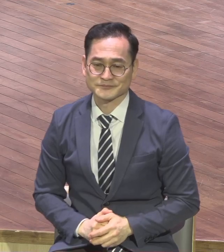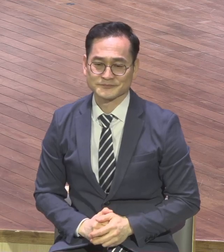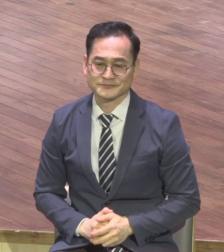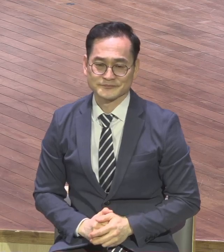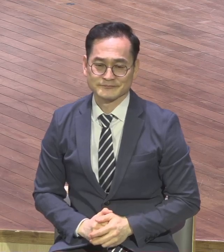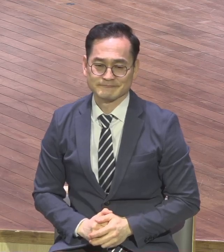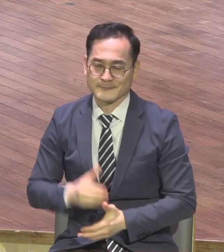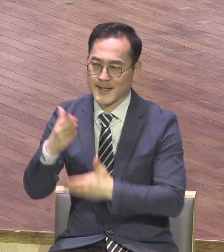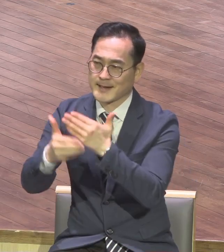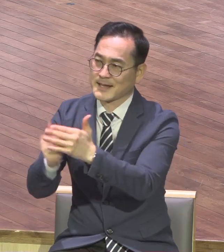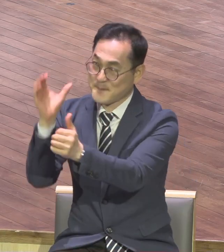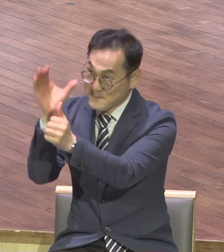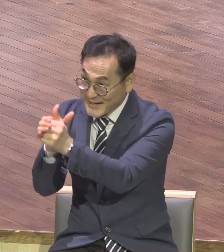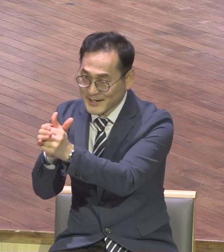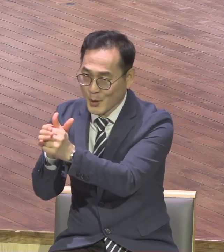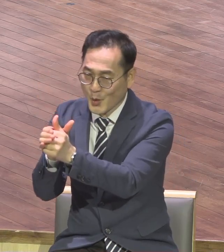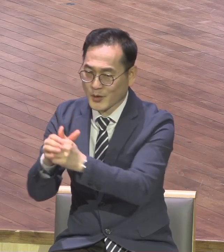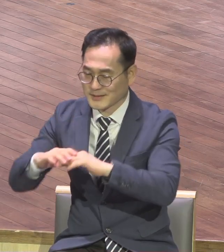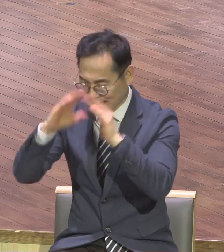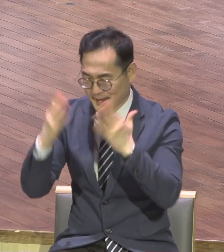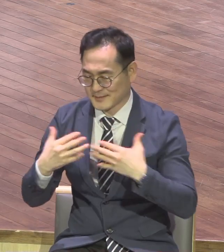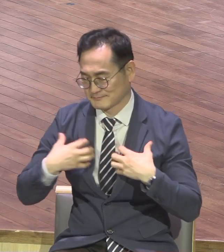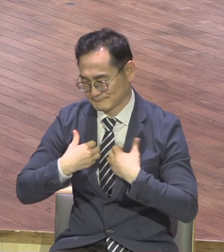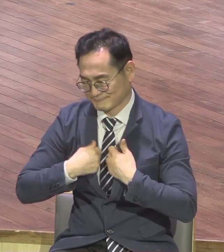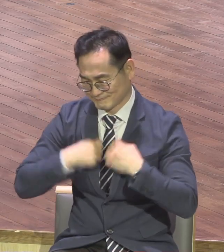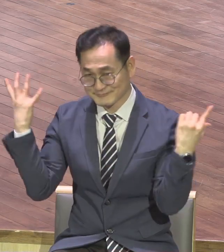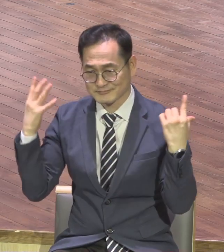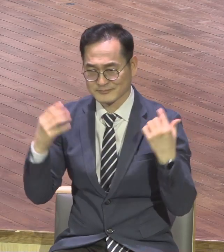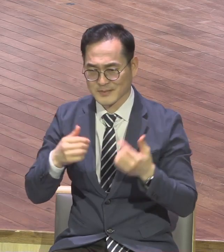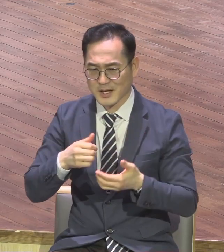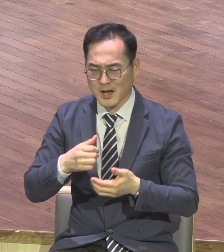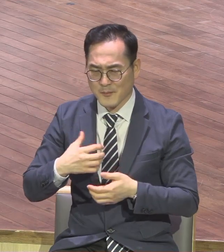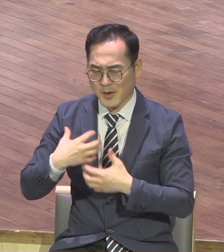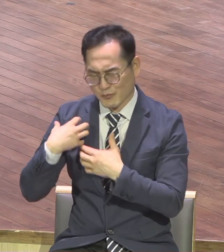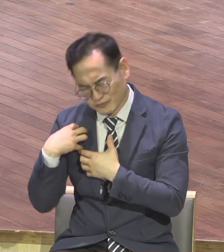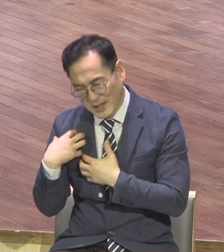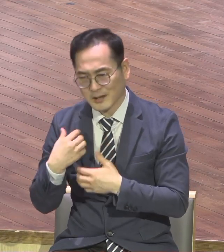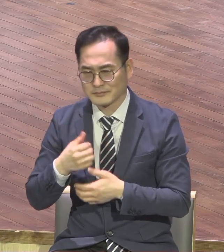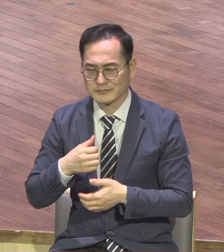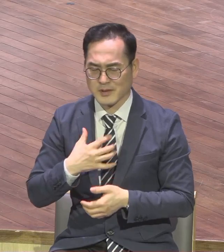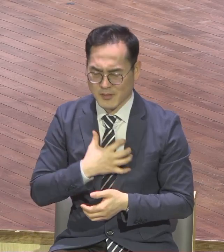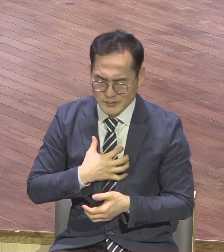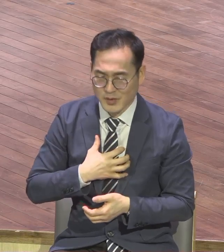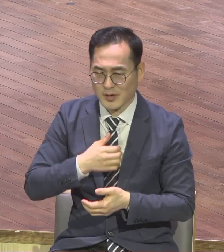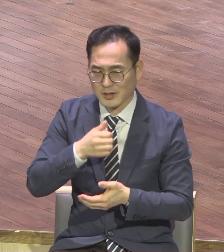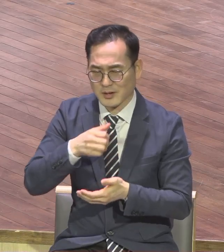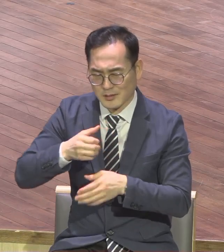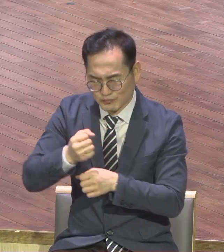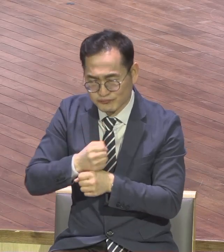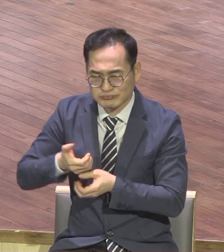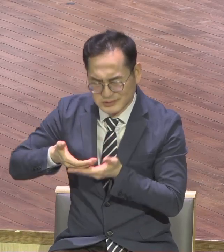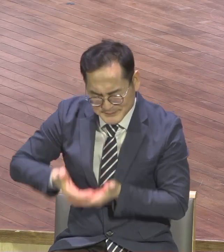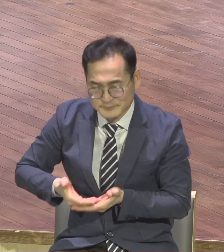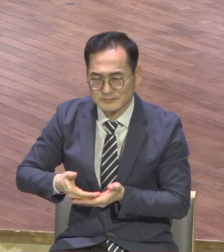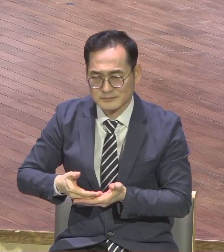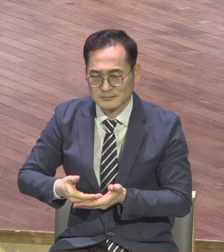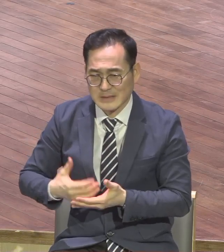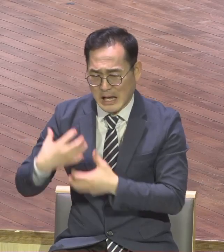맡기고 새해를 맞이해야지 마음속에 미결상 가지고 마음속에 무거운 짐 가지고 새해를 맞이할 이유가 뭐 있어요